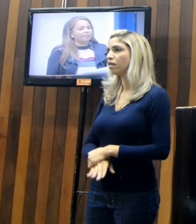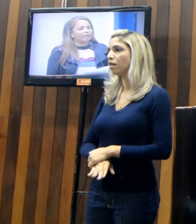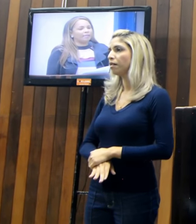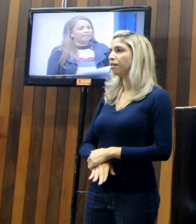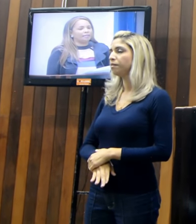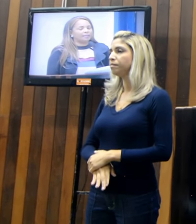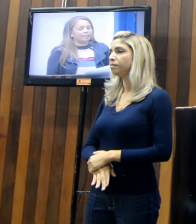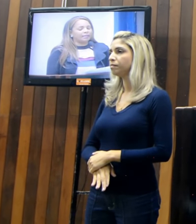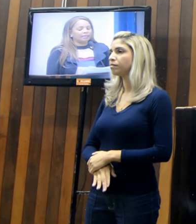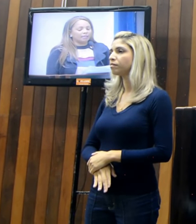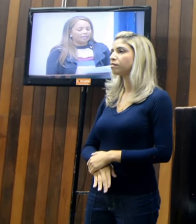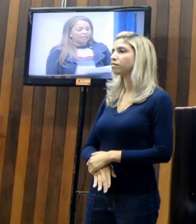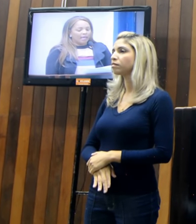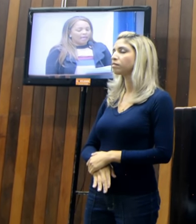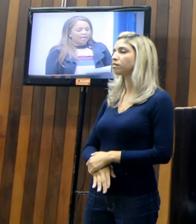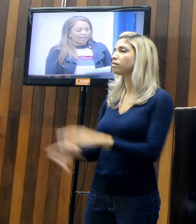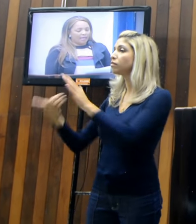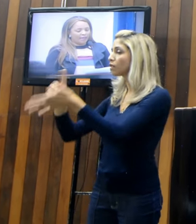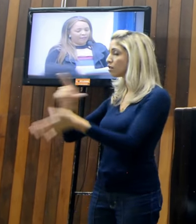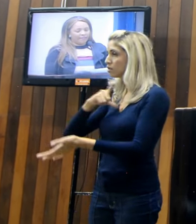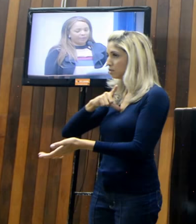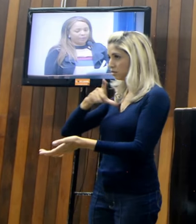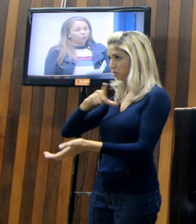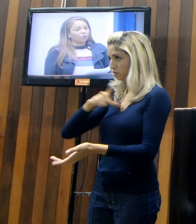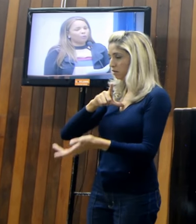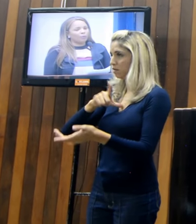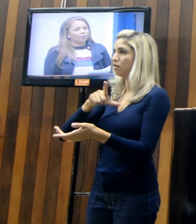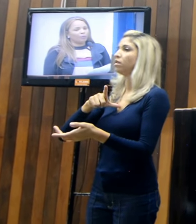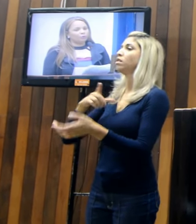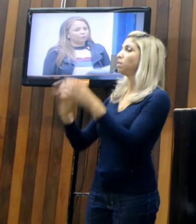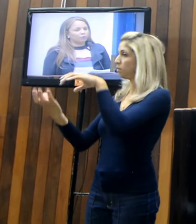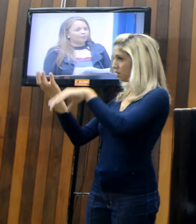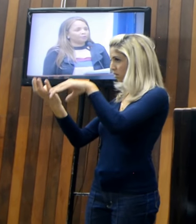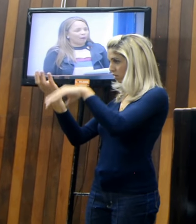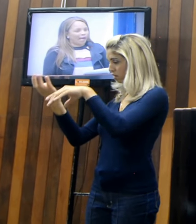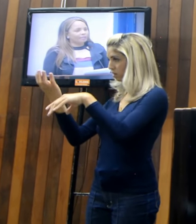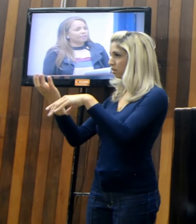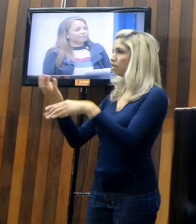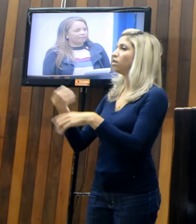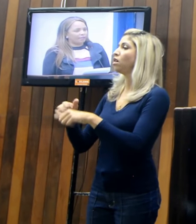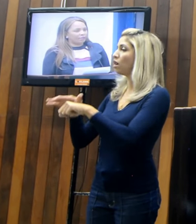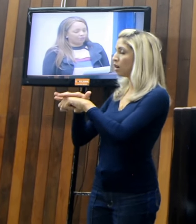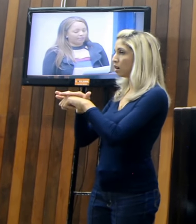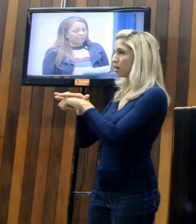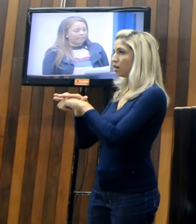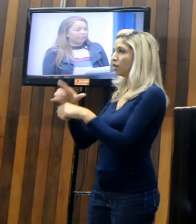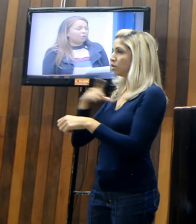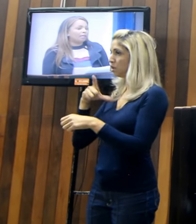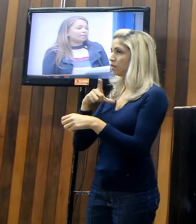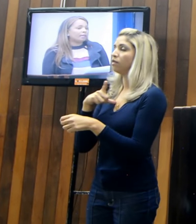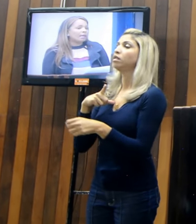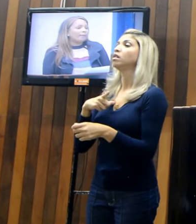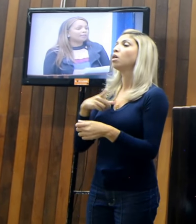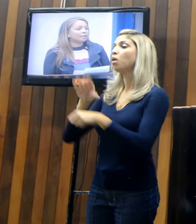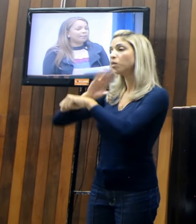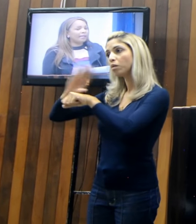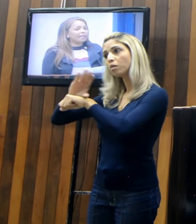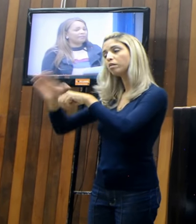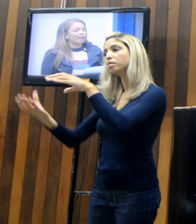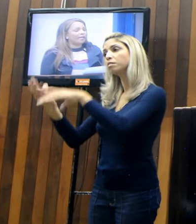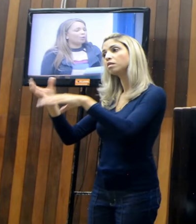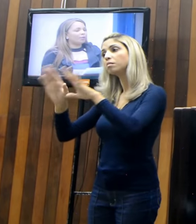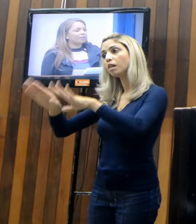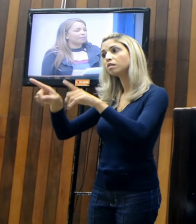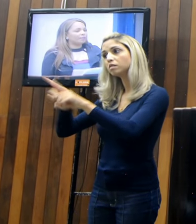tive, né, em Brasília, fazendo alguns compromissos pessoais, né, da vereadora, do C.A.J., mas também